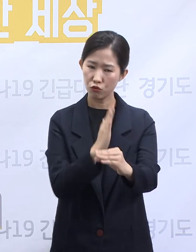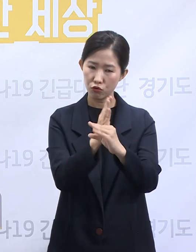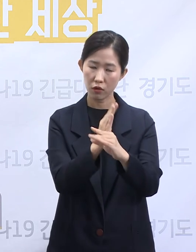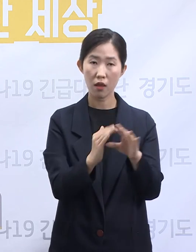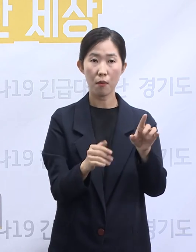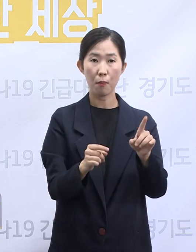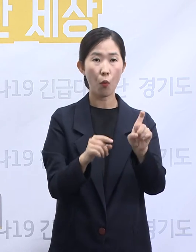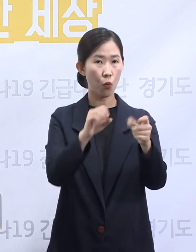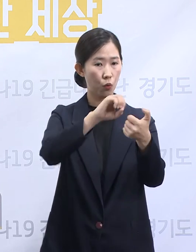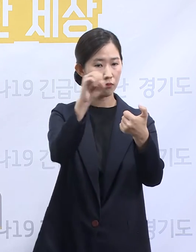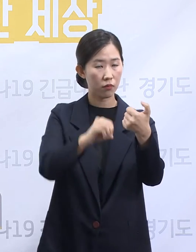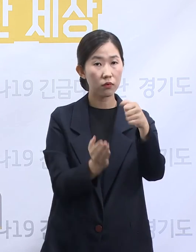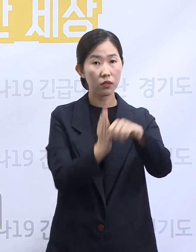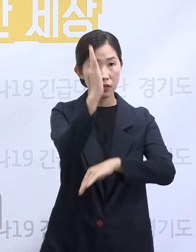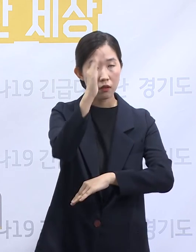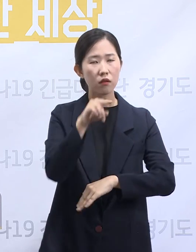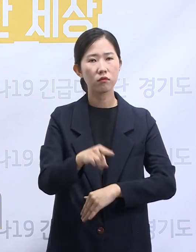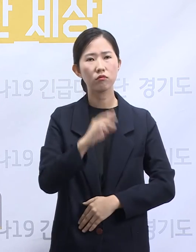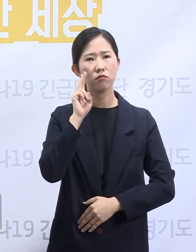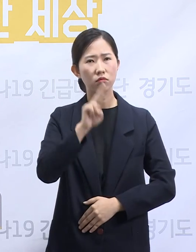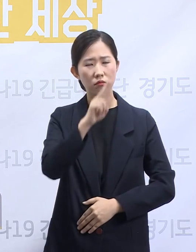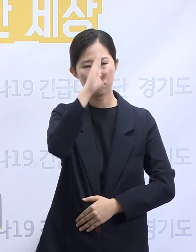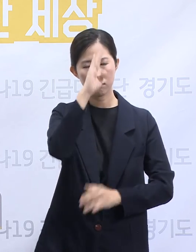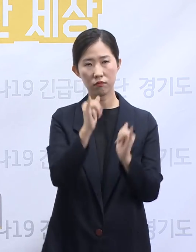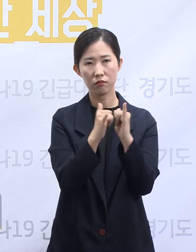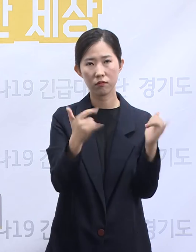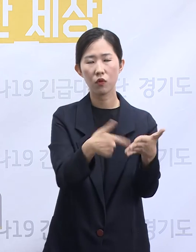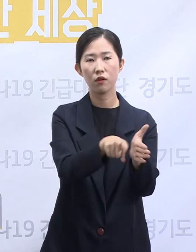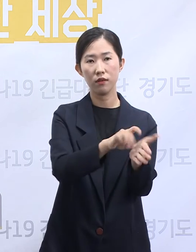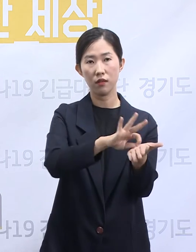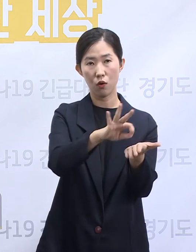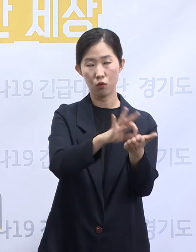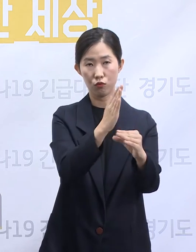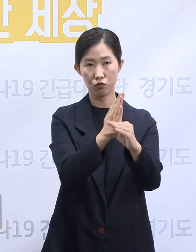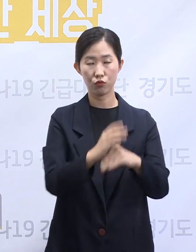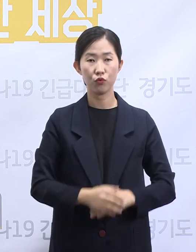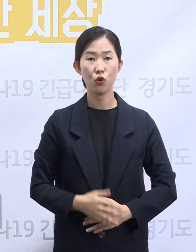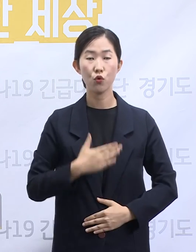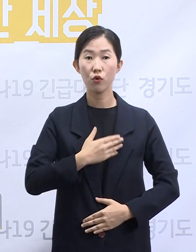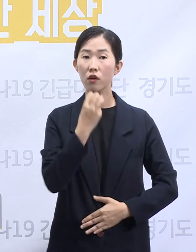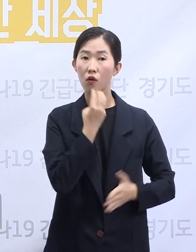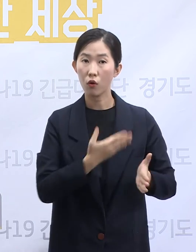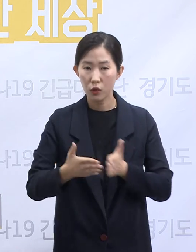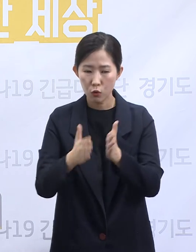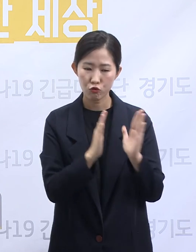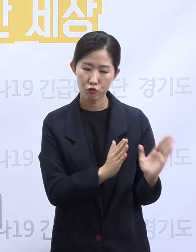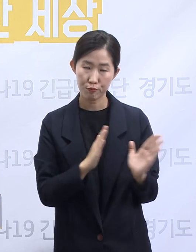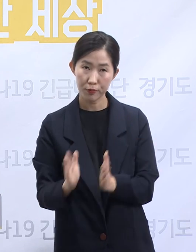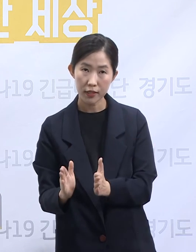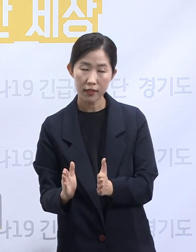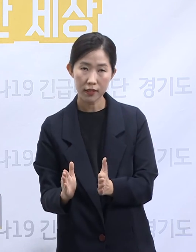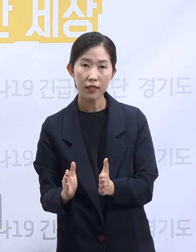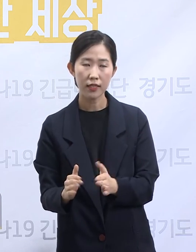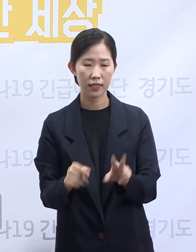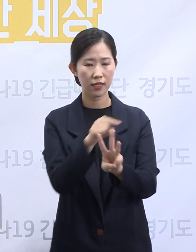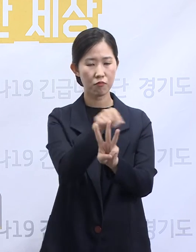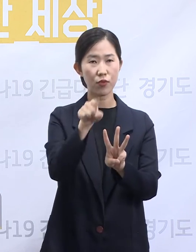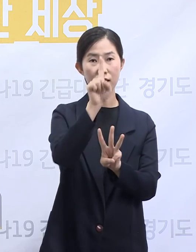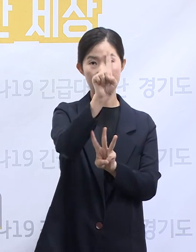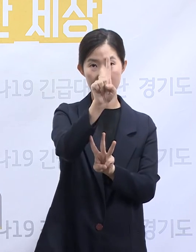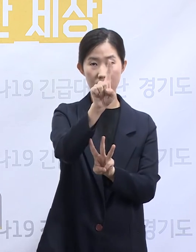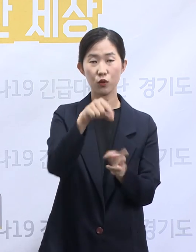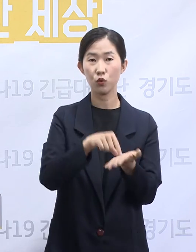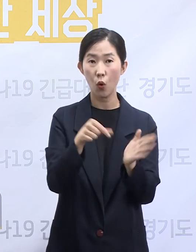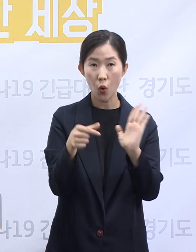병상이었습니다. 경기도가 준비했던 중환자 치료 병상의 3분의 1 정도가 단 1개의 장기유행시설 유행으로